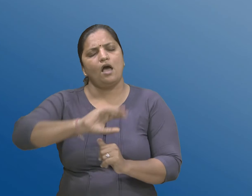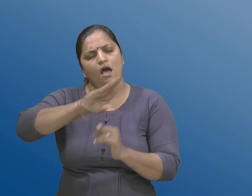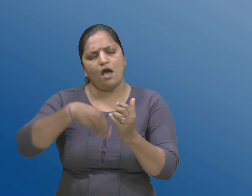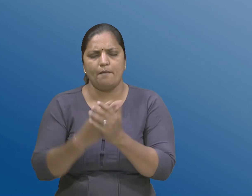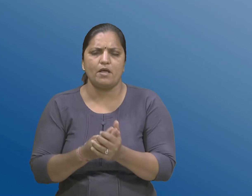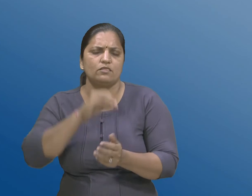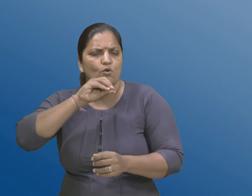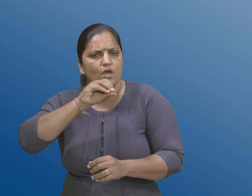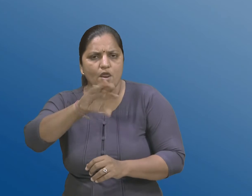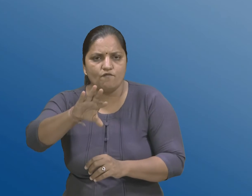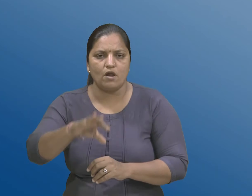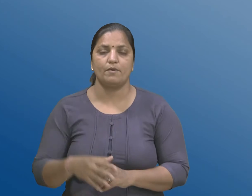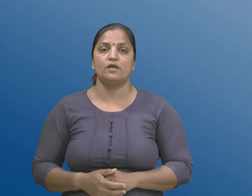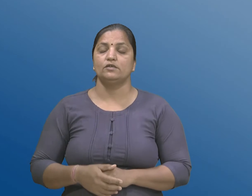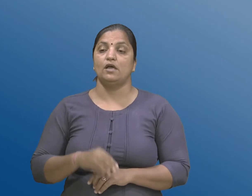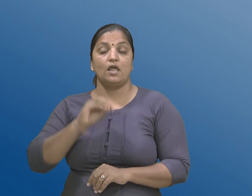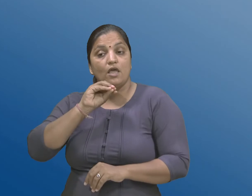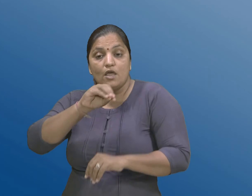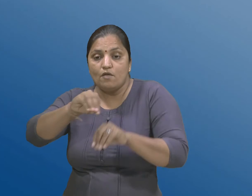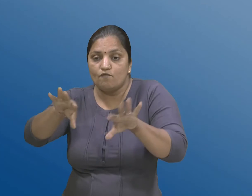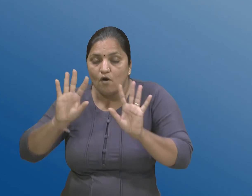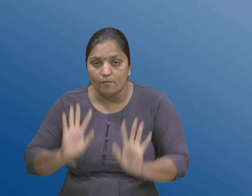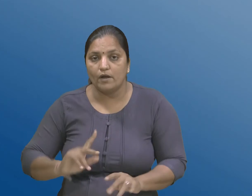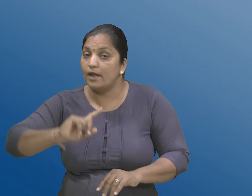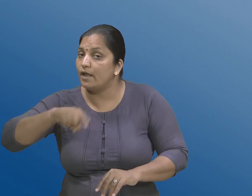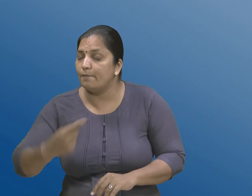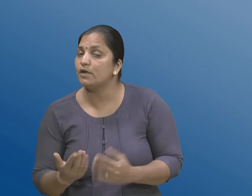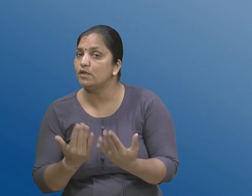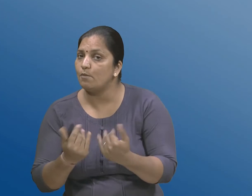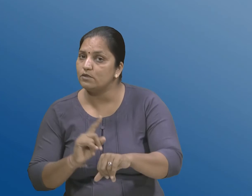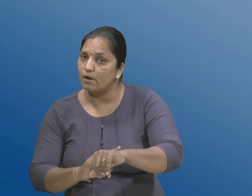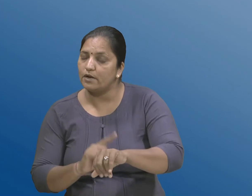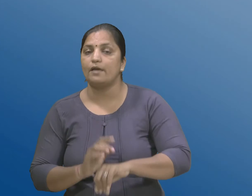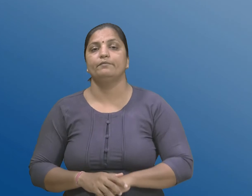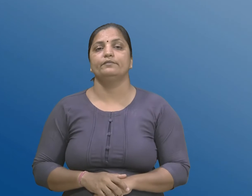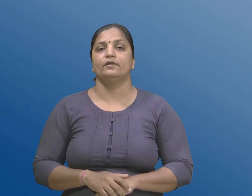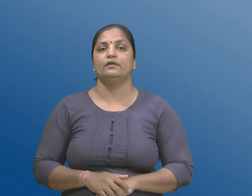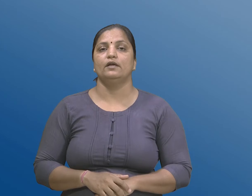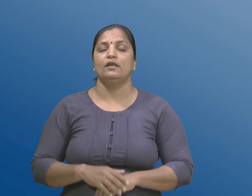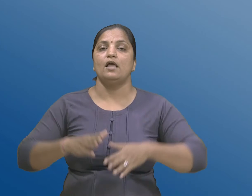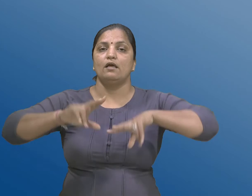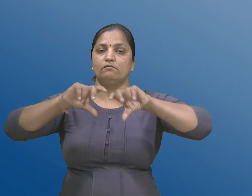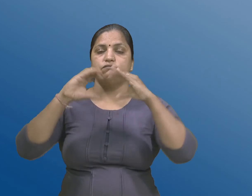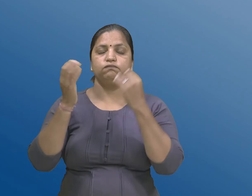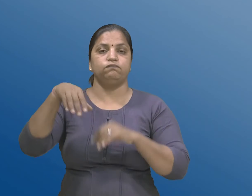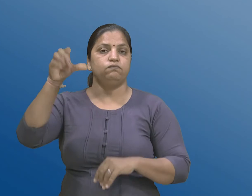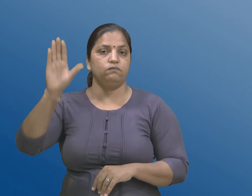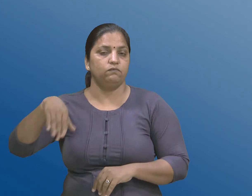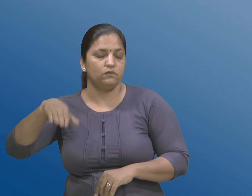ना ते बहार पाडवामा आवे ते पछी शक्य बने इटला जल्दी संसद ना दरेक गुरू समक्ष मुकवामा